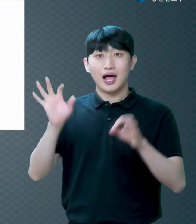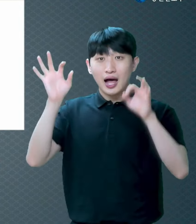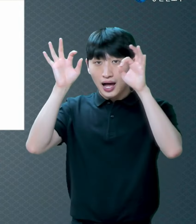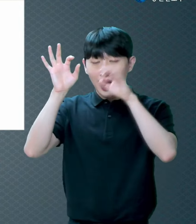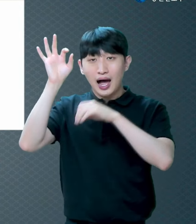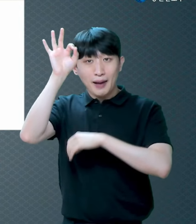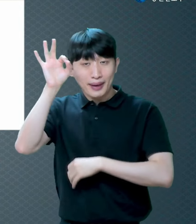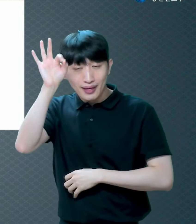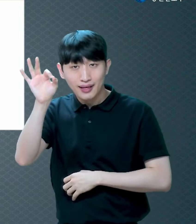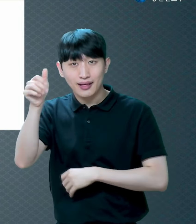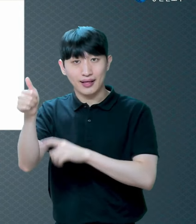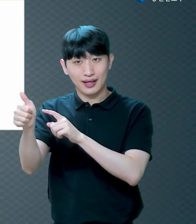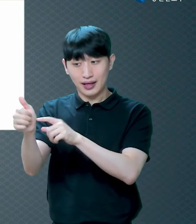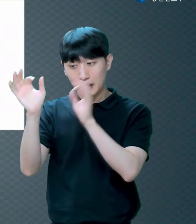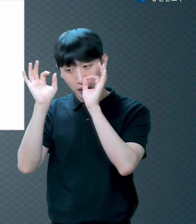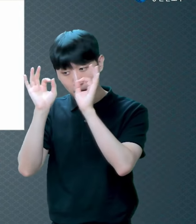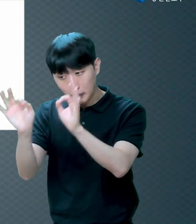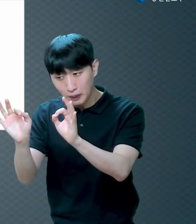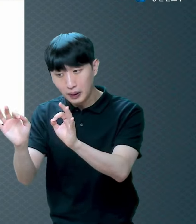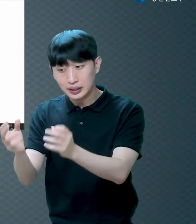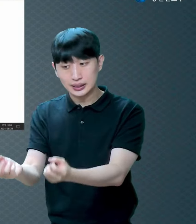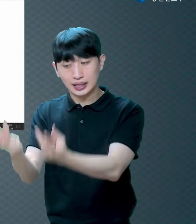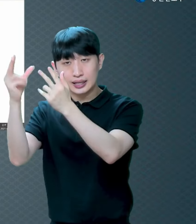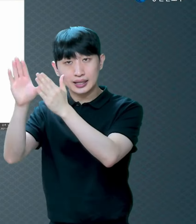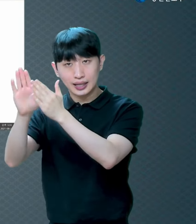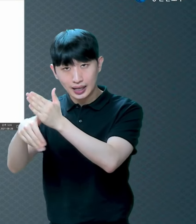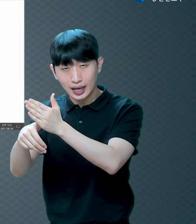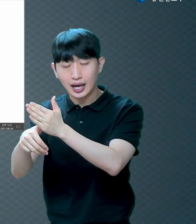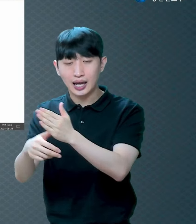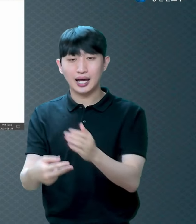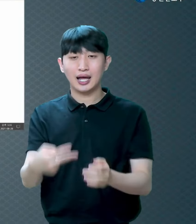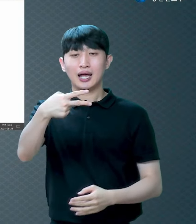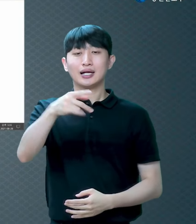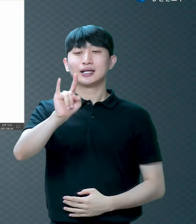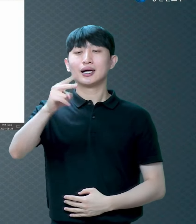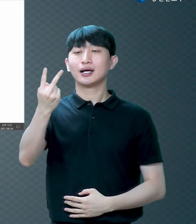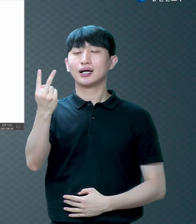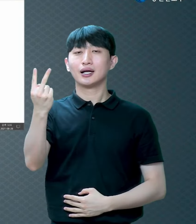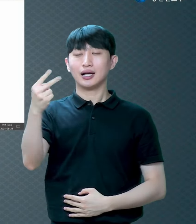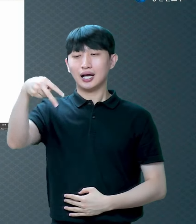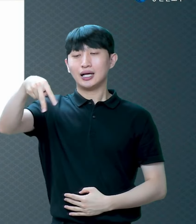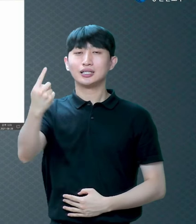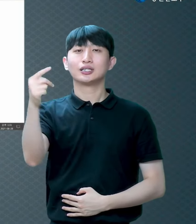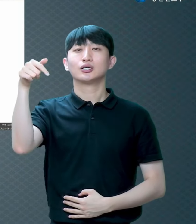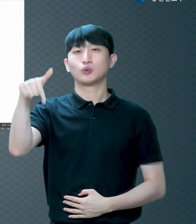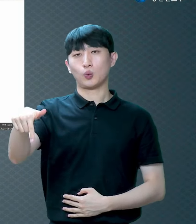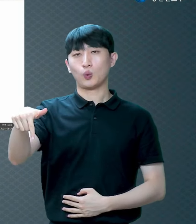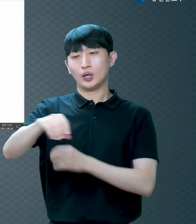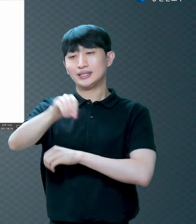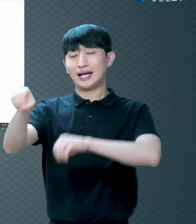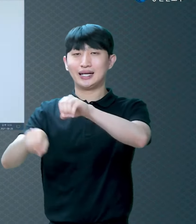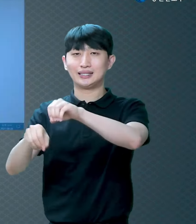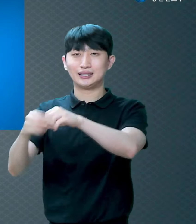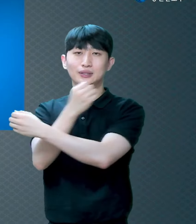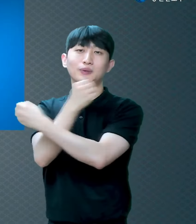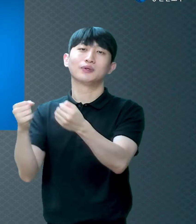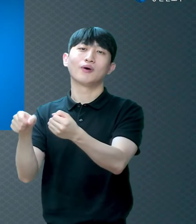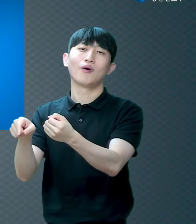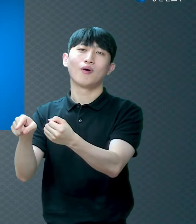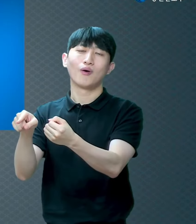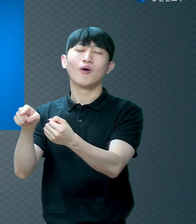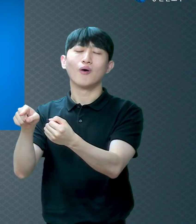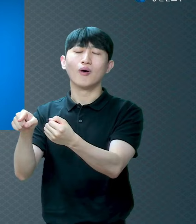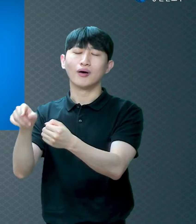뭐가 담겨져 있냐 대속이 있는 거예요 아벨이 뭘 깨달았어요 우리 부모님이 죄를 지었을 때